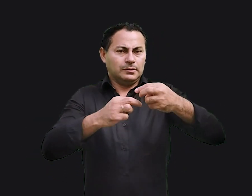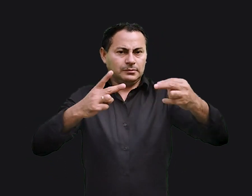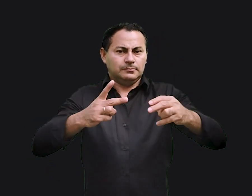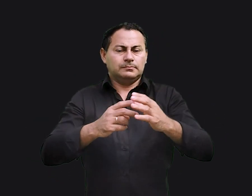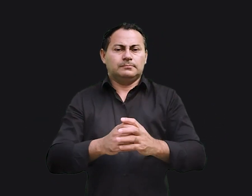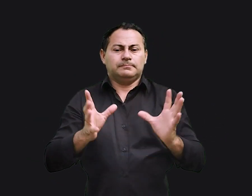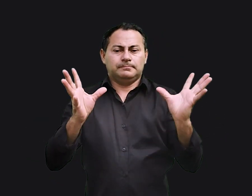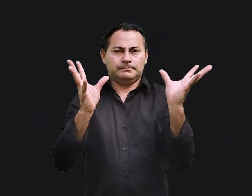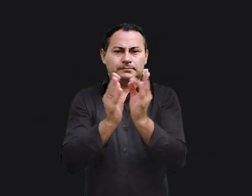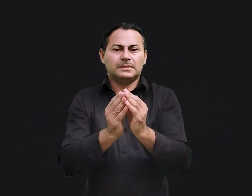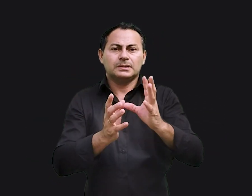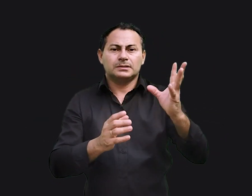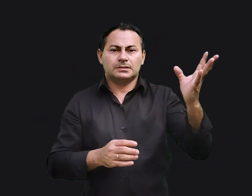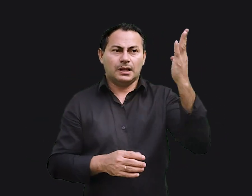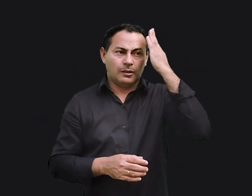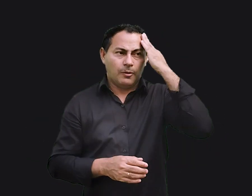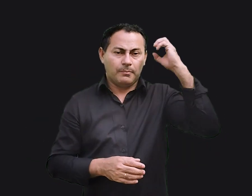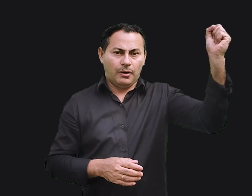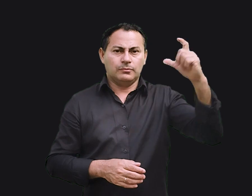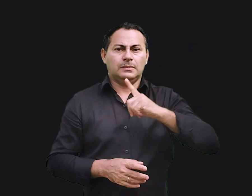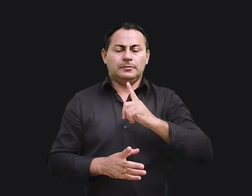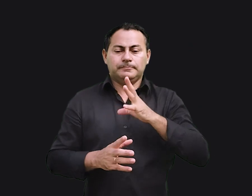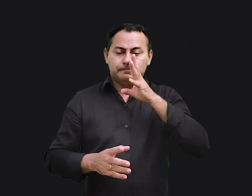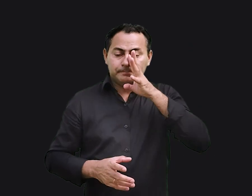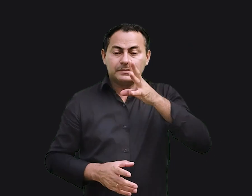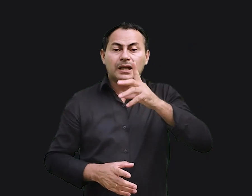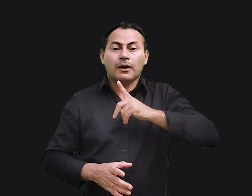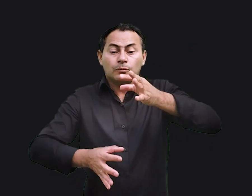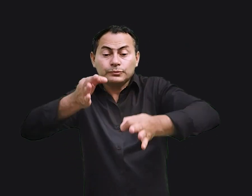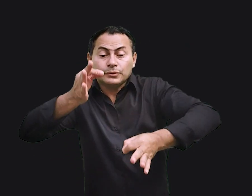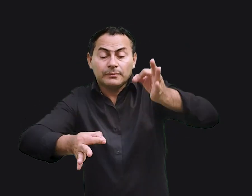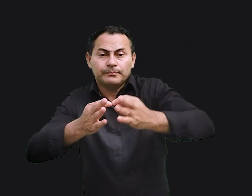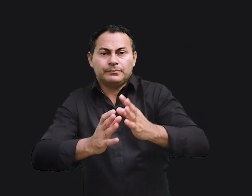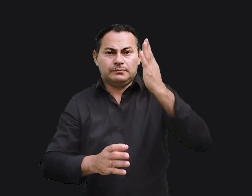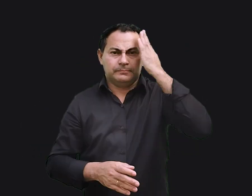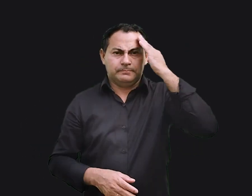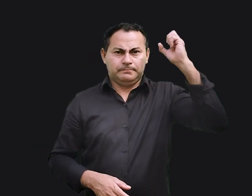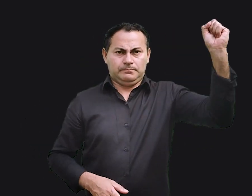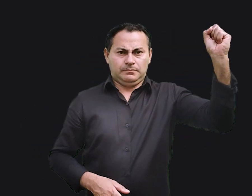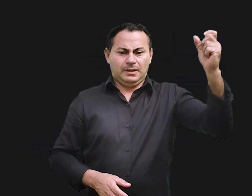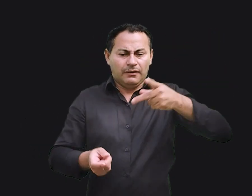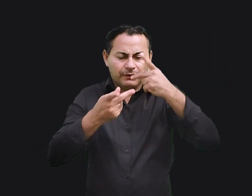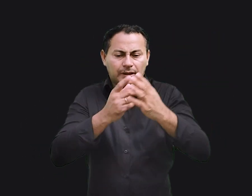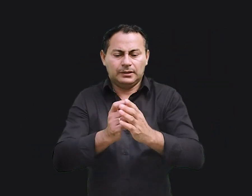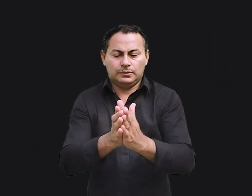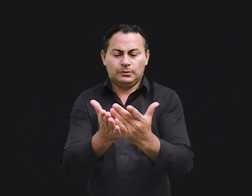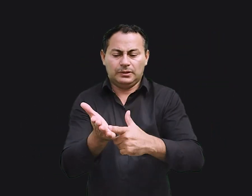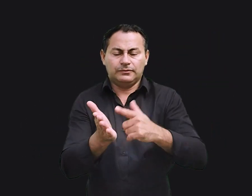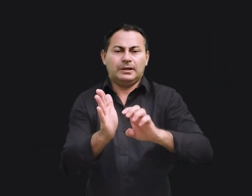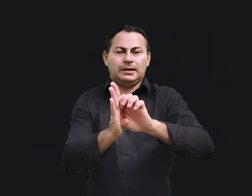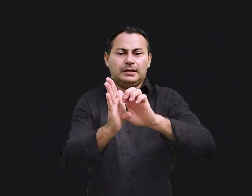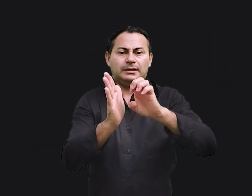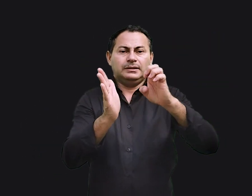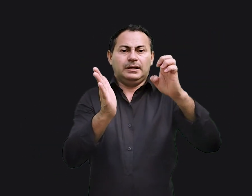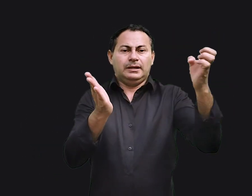motivo para essa conclusão de Salomão é que haverá um julgamento. Salomão tem muito a dizer no livro de Eclesiastes sobre as